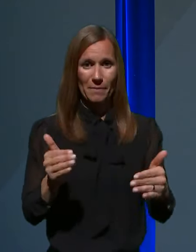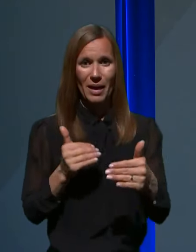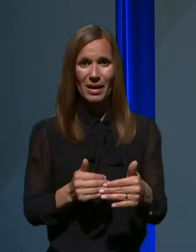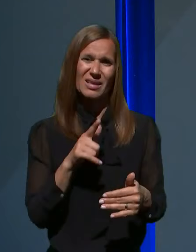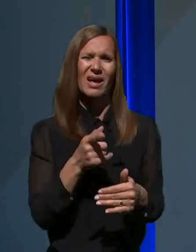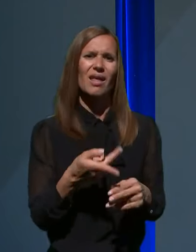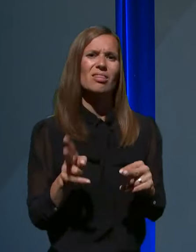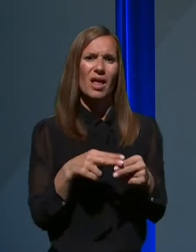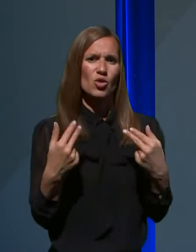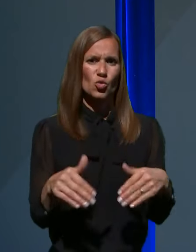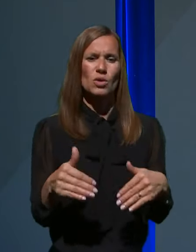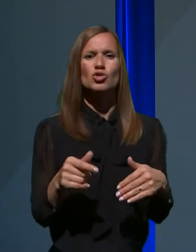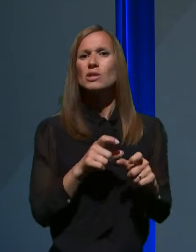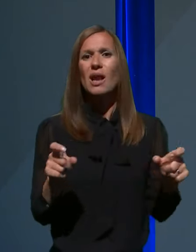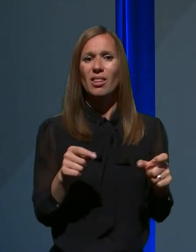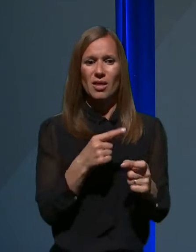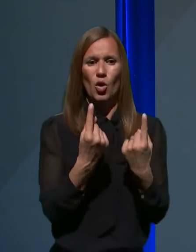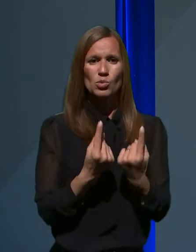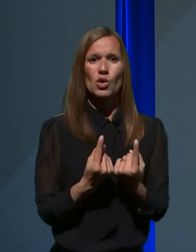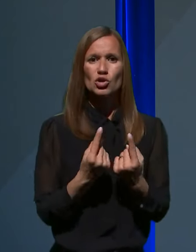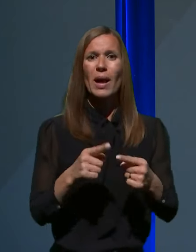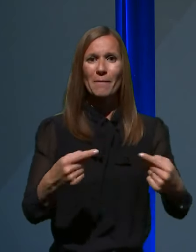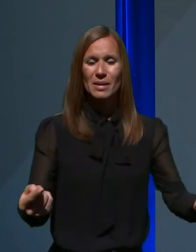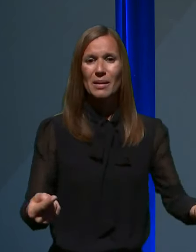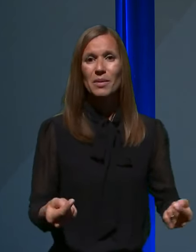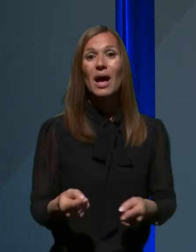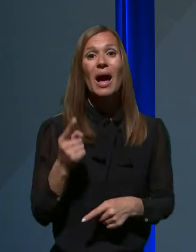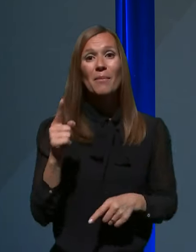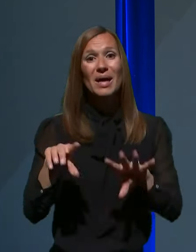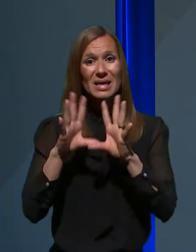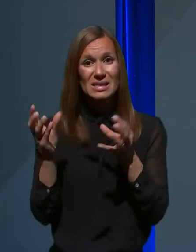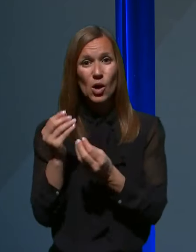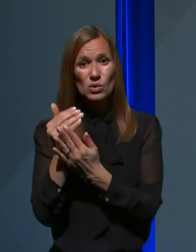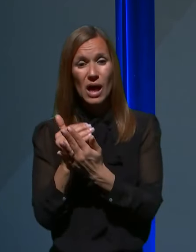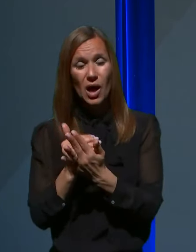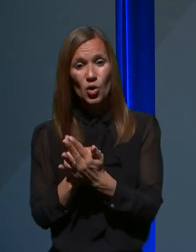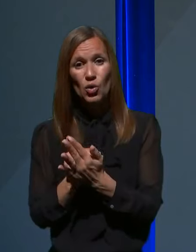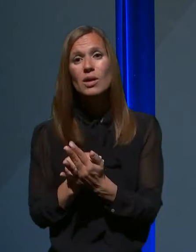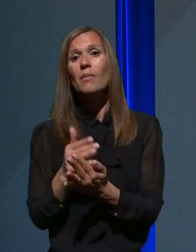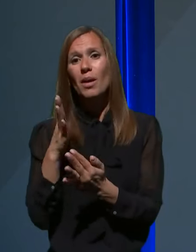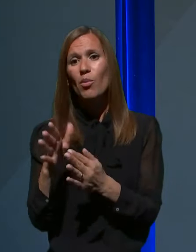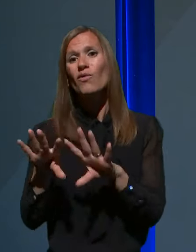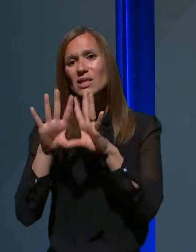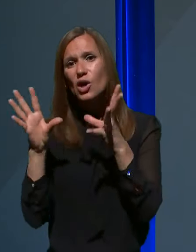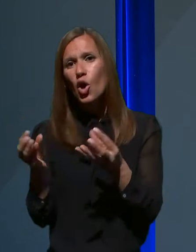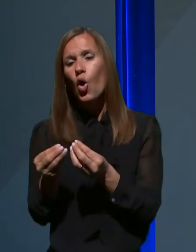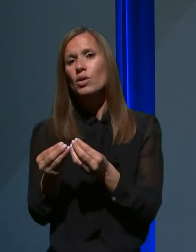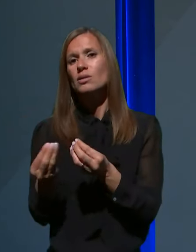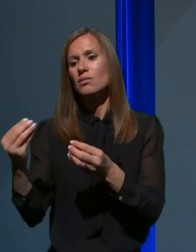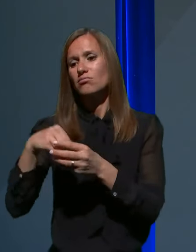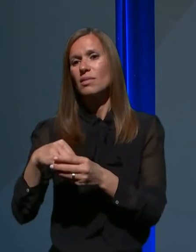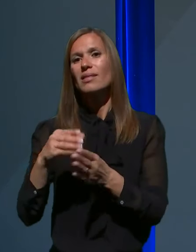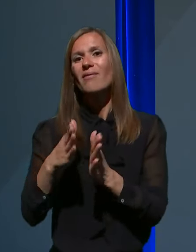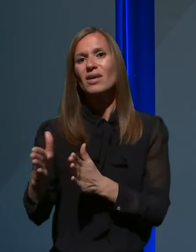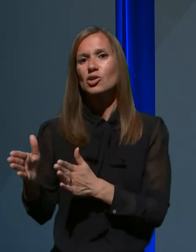zaradi obstoječe epidemije, med tem, ko cel zakon bo pač celovito pršo na vrsto, ko bo prvi postopek